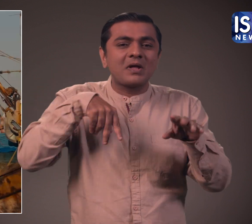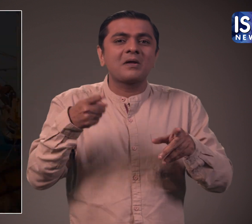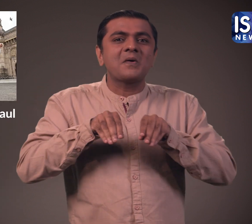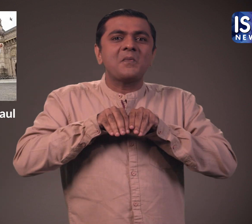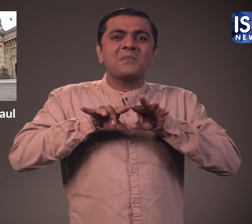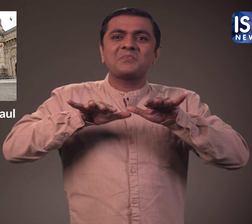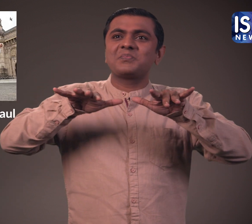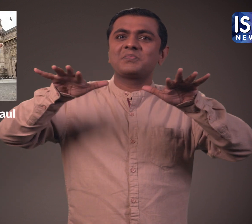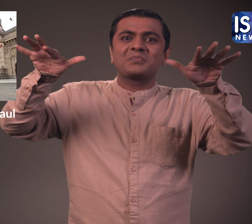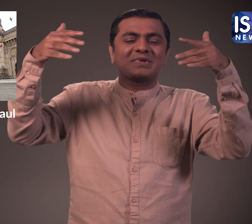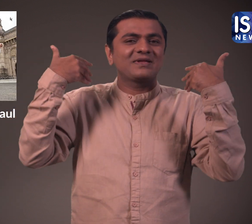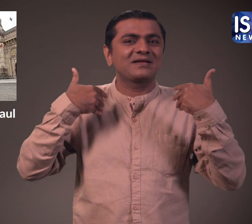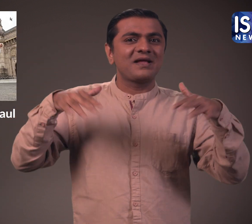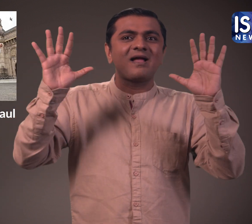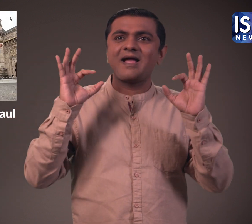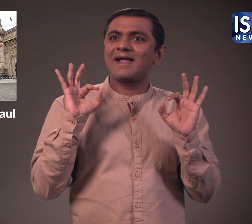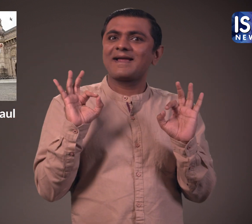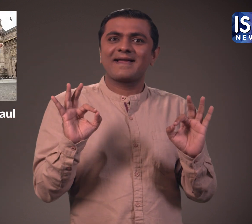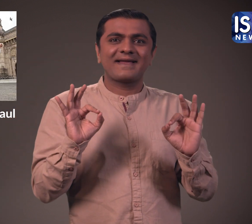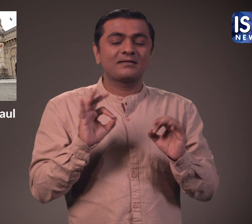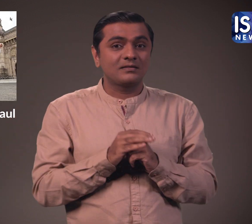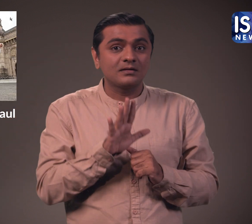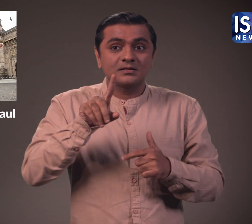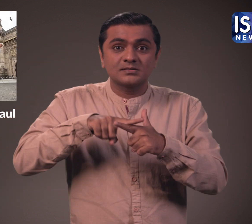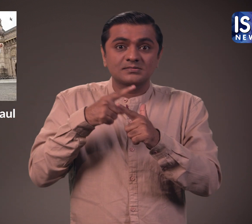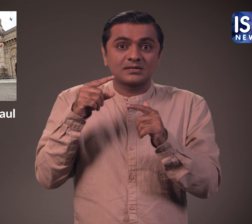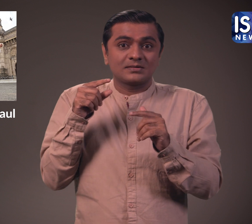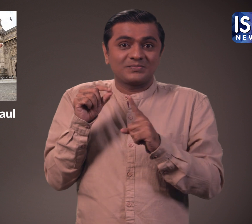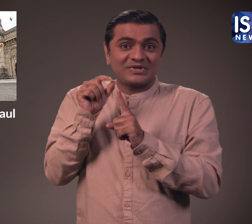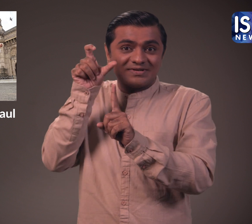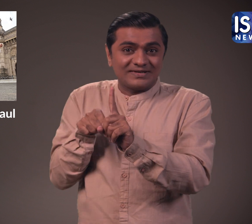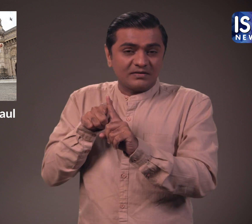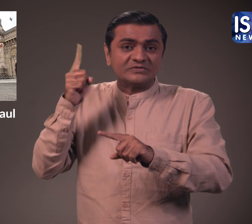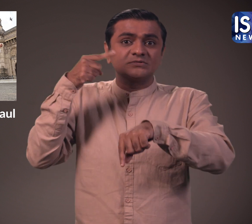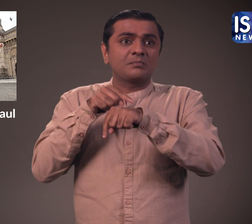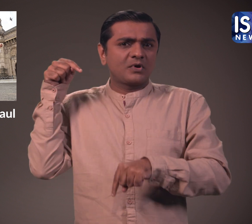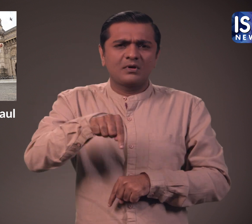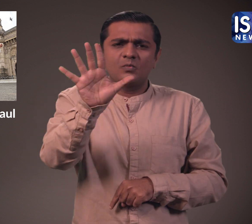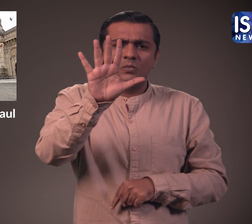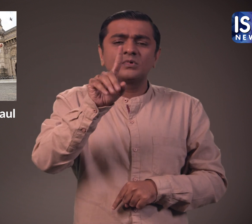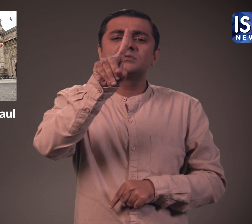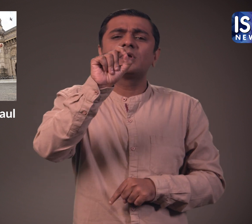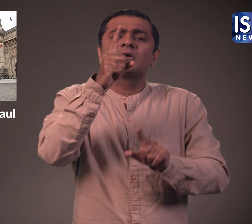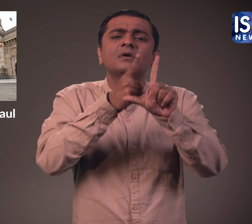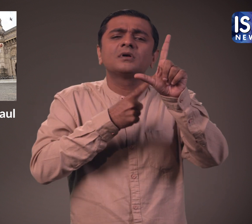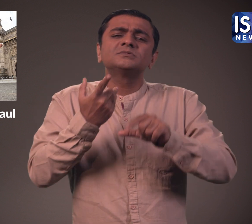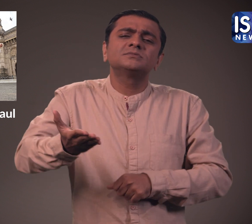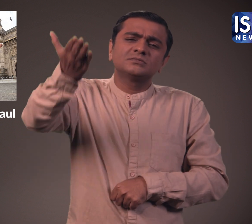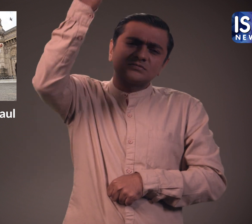इसके बाद यह विडियो वाइरल हो गया। भारत में यहां उनका पहला मौका नहीं है। वहां दस साल पहले